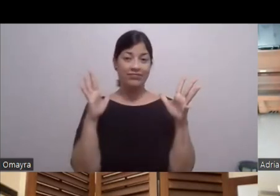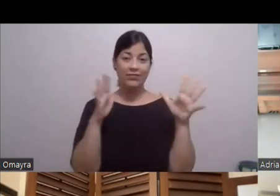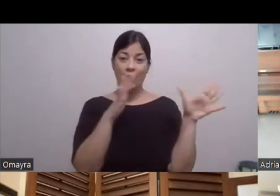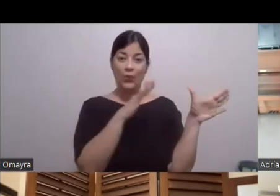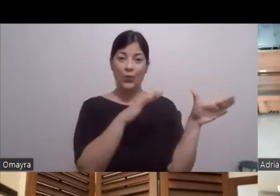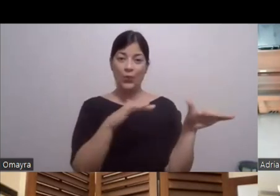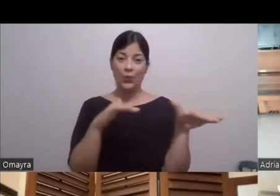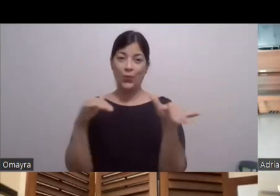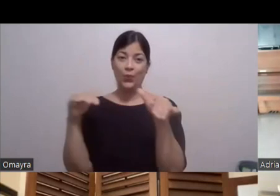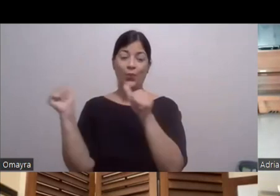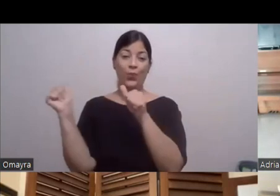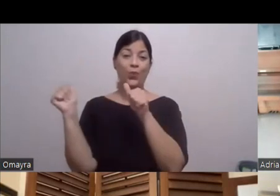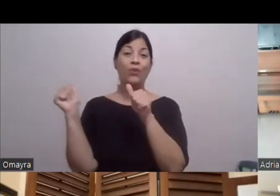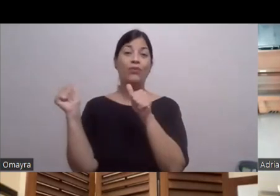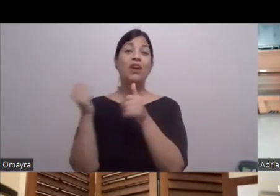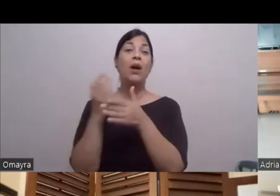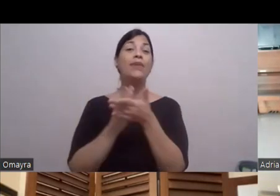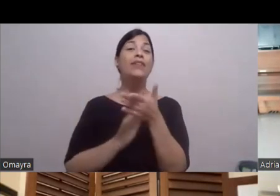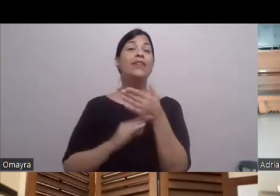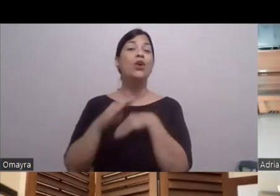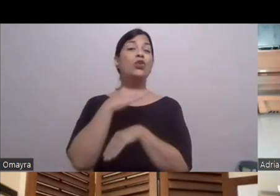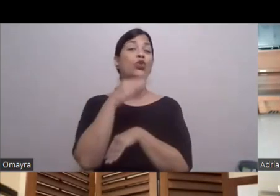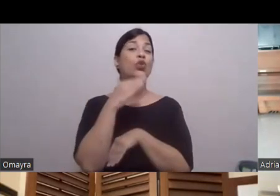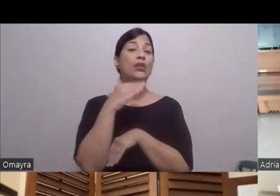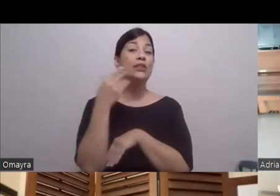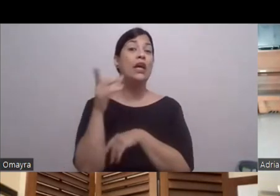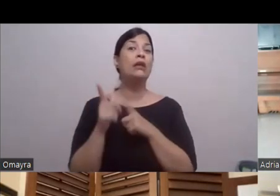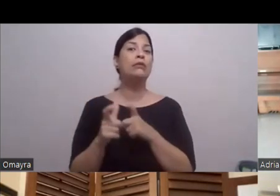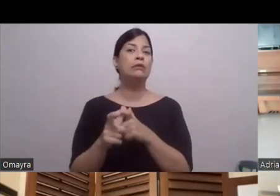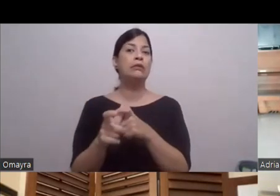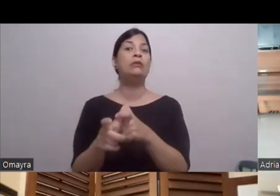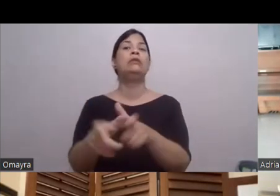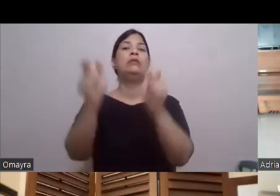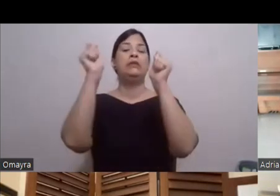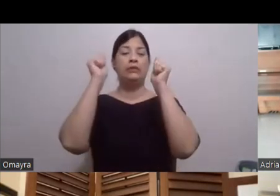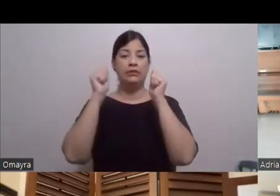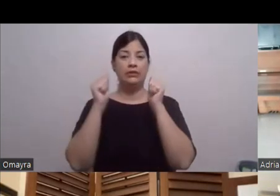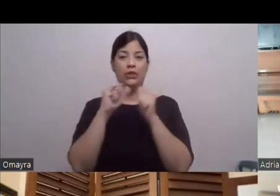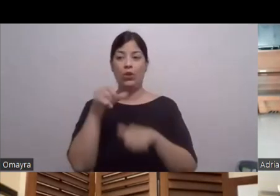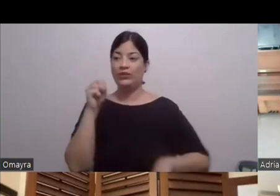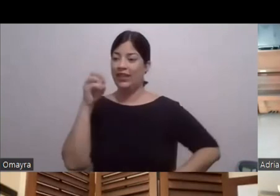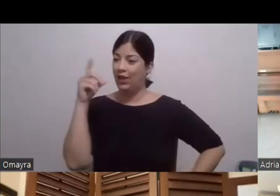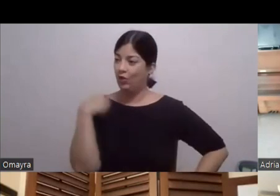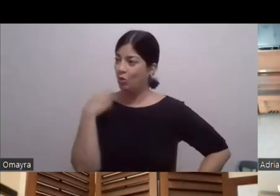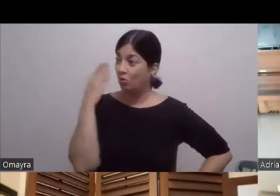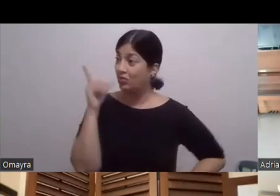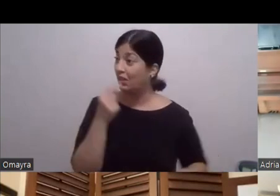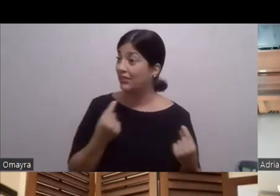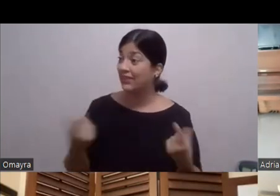estamos A mitad de octubre Vamos por ahí para abajo Ay Dios mío Esto va volando Los ocelos Esto no sé Qué vamos a hacer Bueno pues